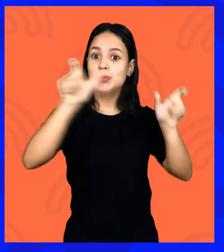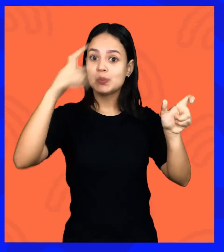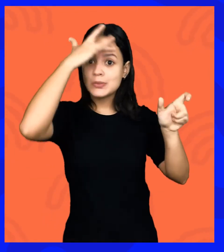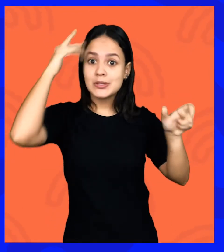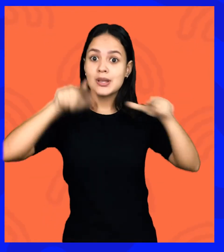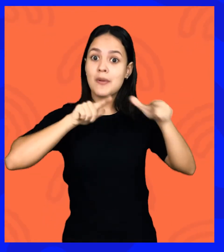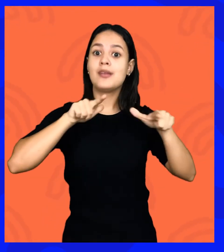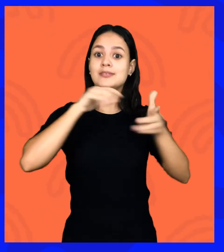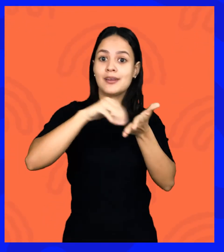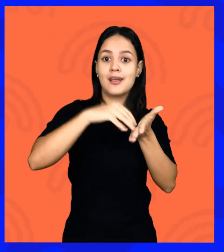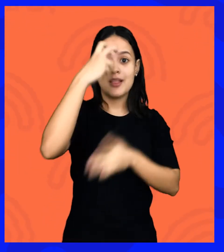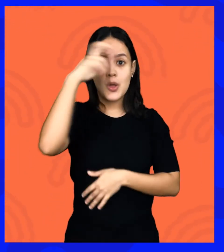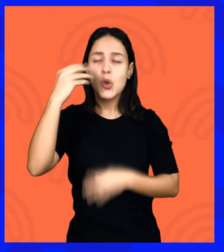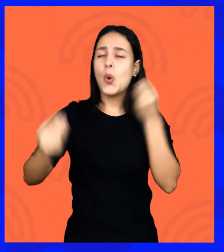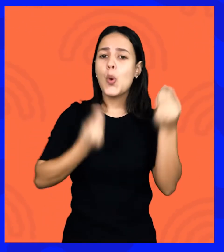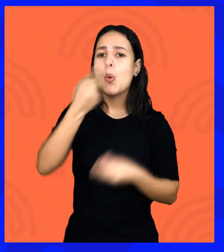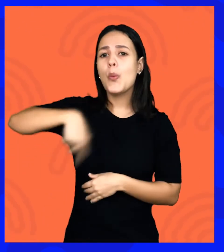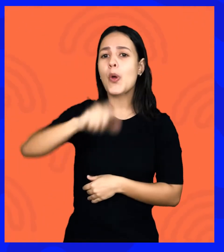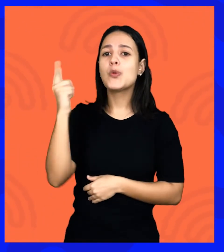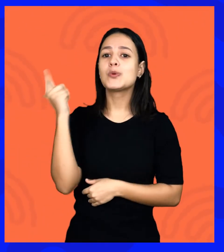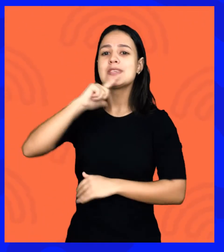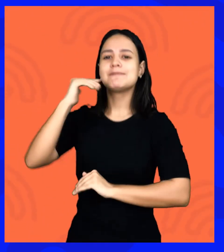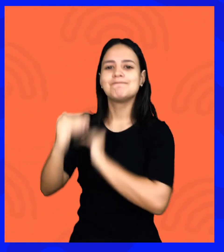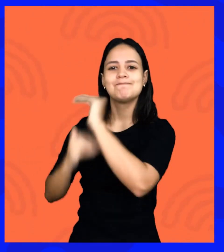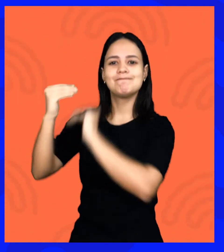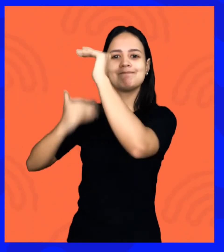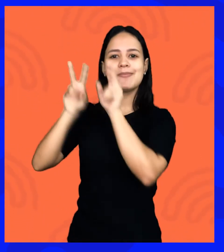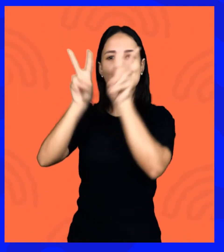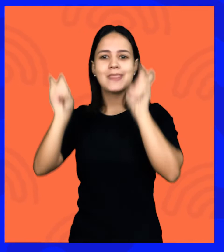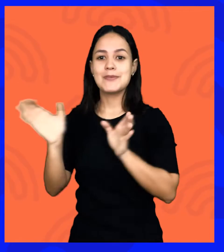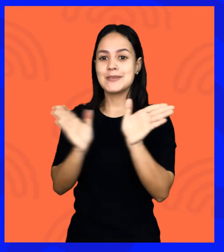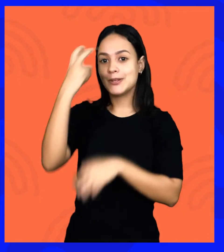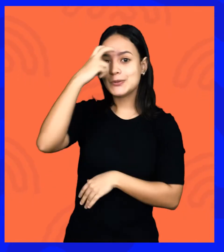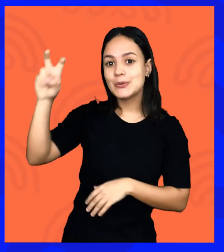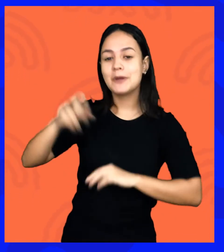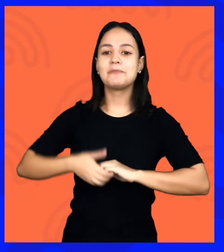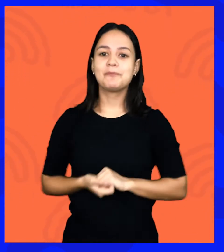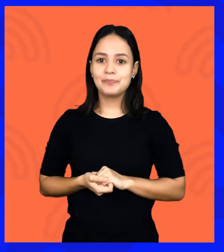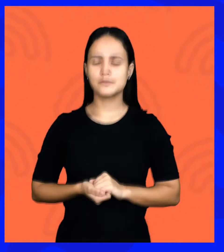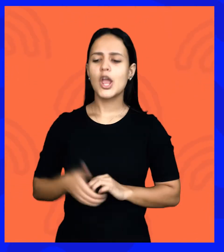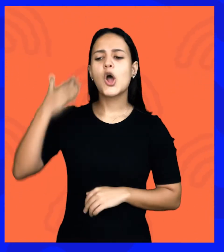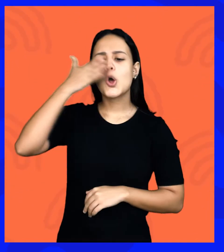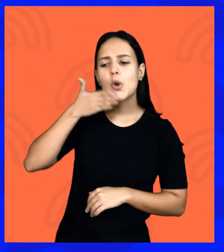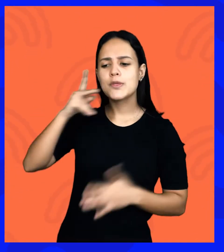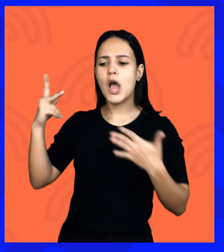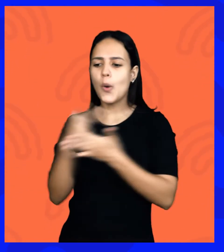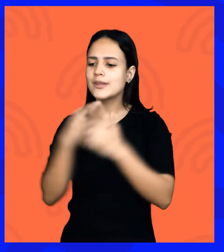atores da Secretaria da Cultura como é que nós podemos avançar nas questões de acessibilidade cultural. As discussões que a gente está